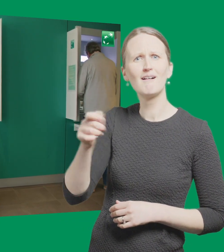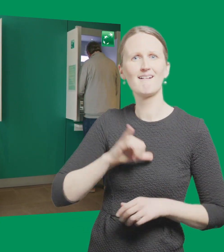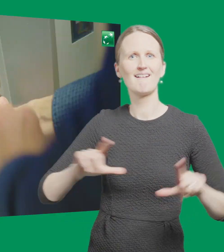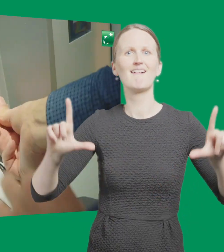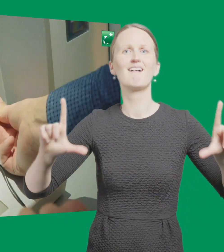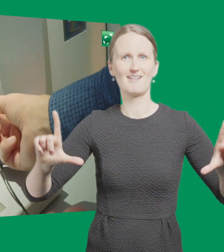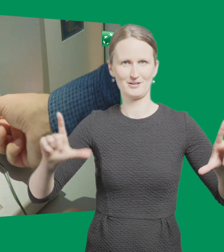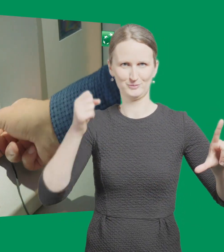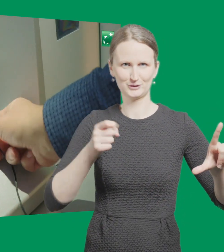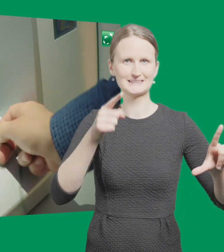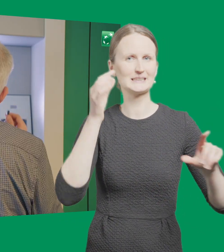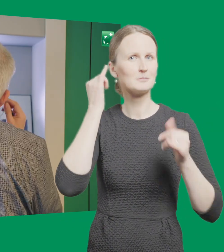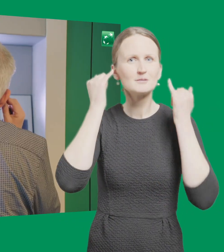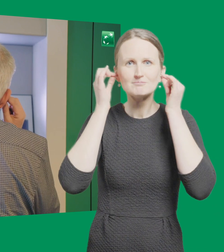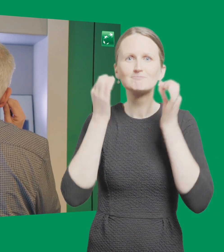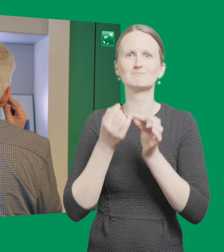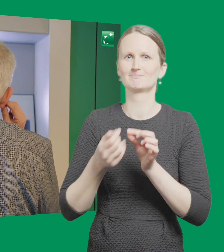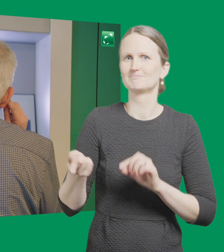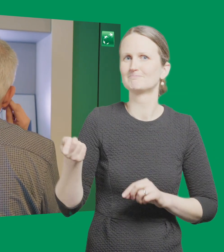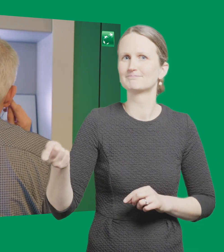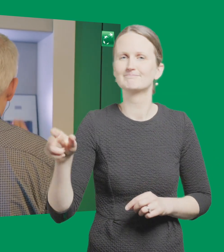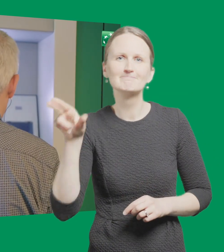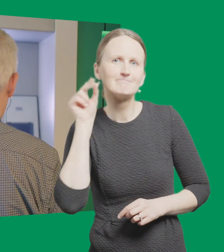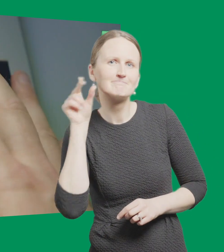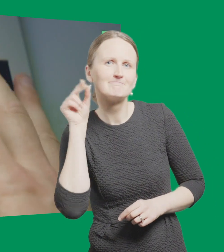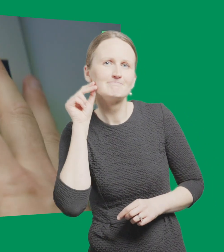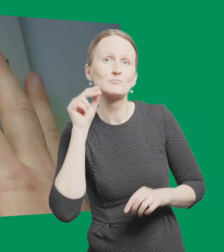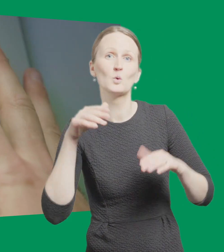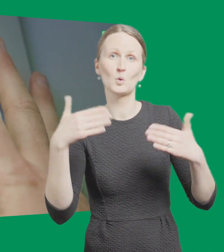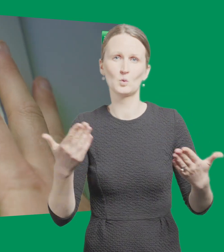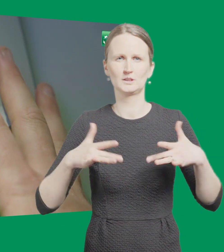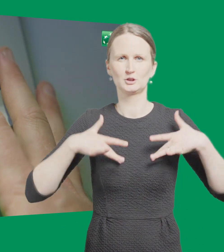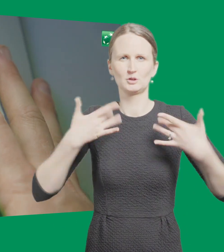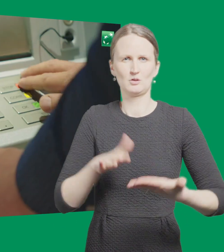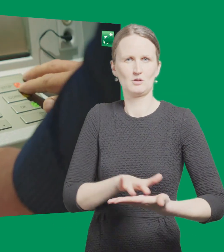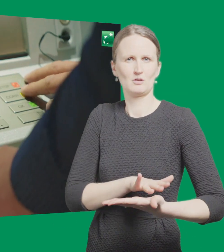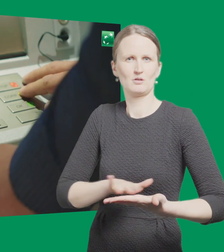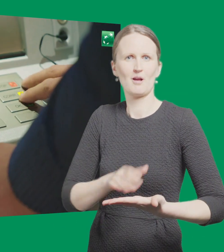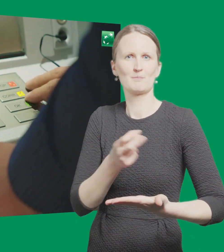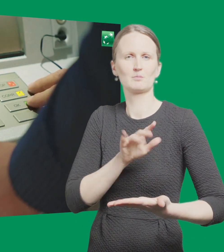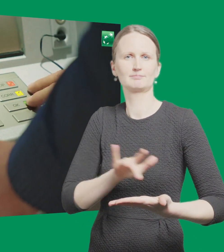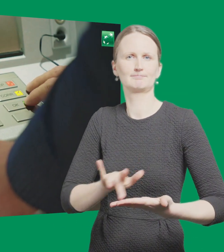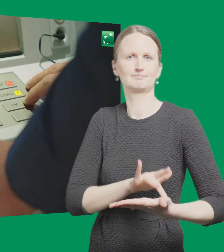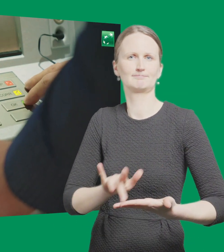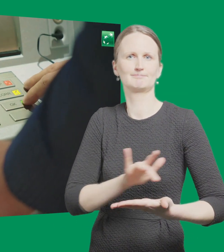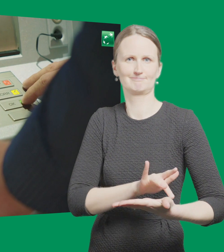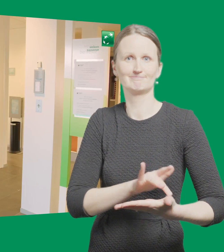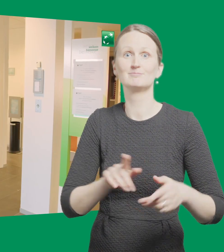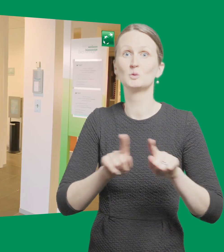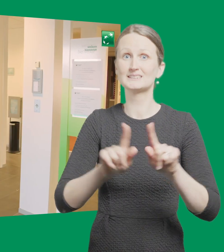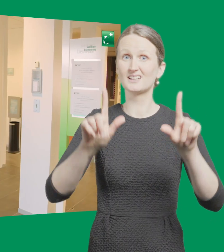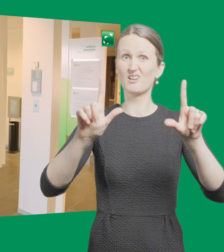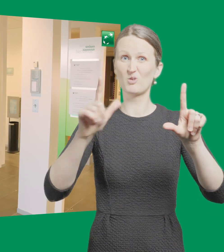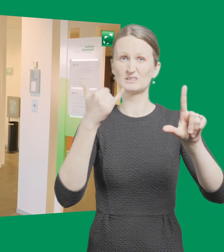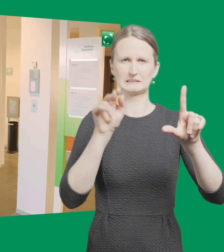A l'intérieur, nos distributeurs sont équipés d'un guidage vocal et d'un clavier avec indication tactile. L'écran